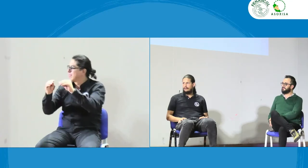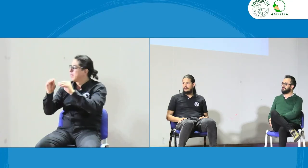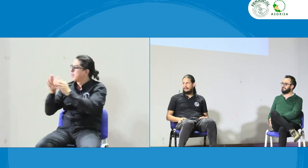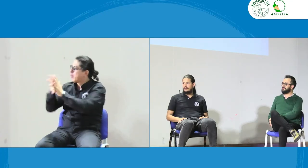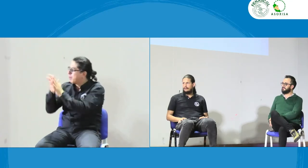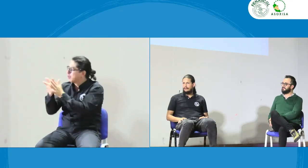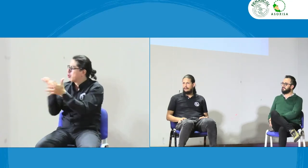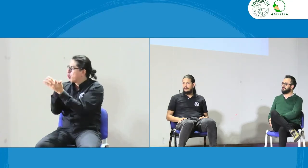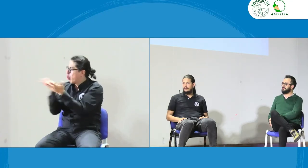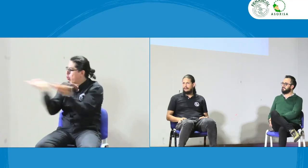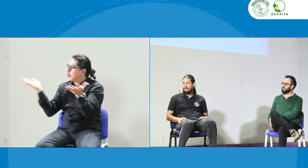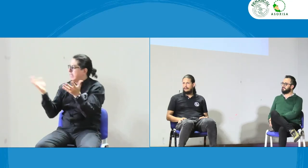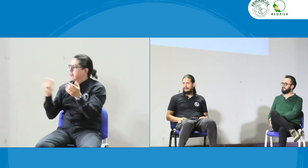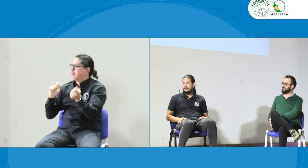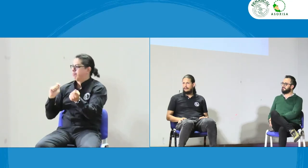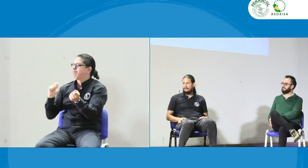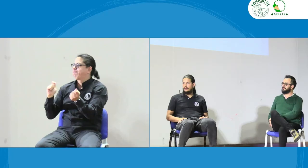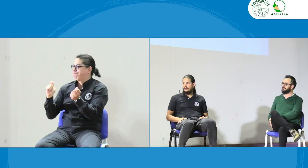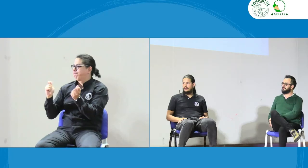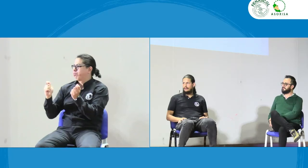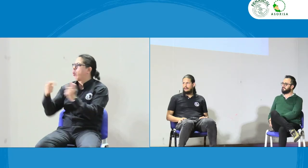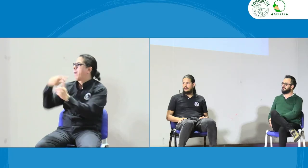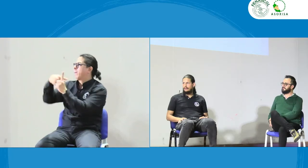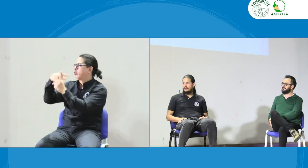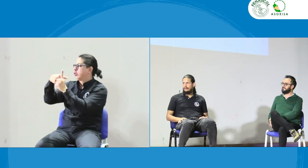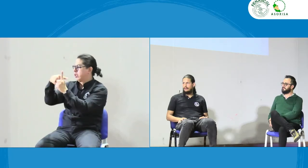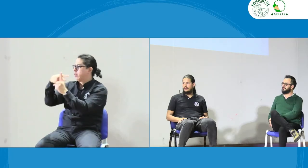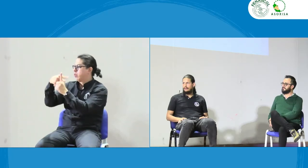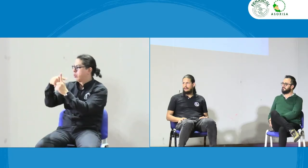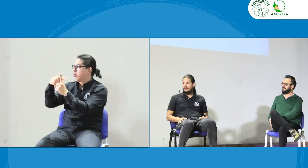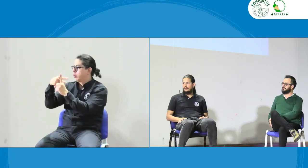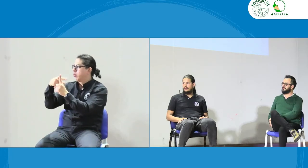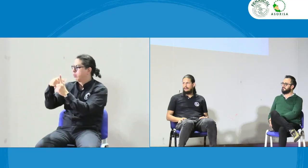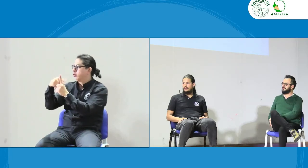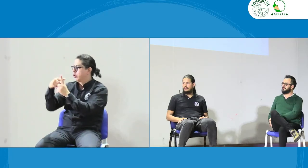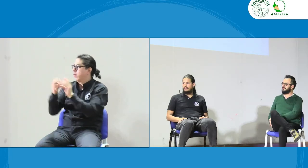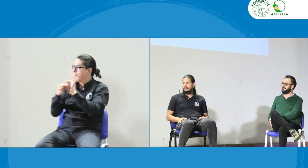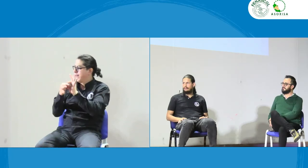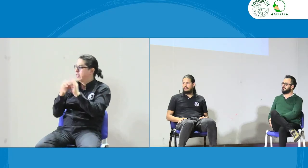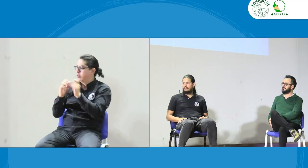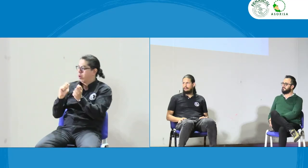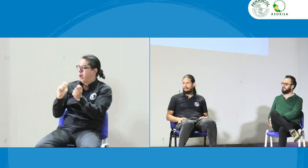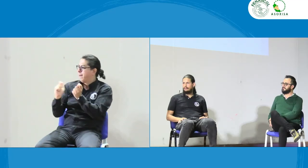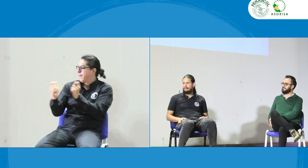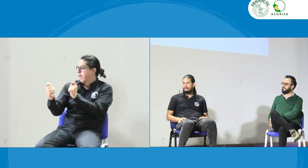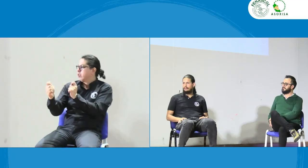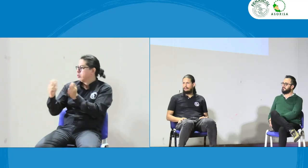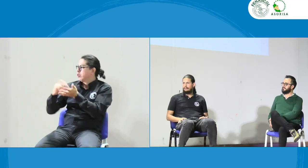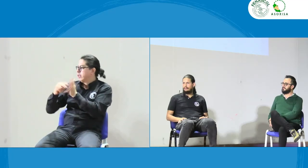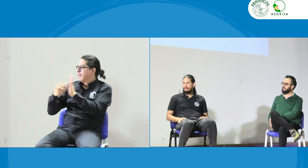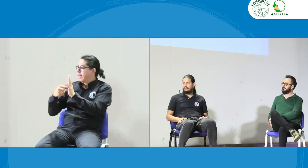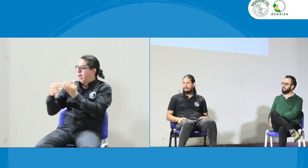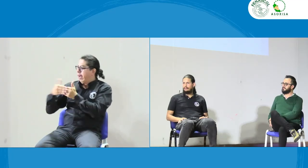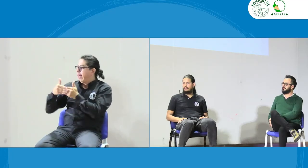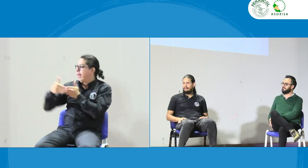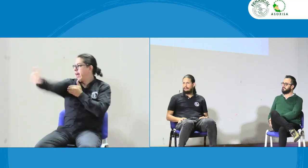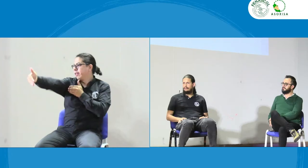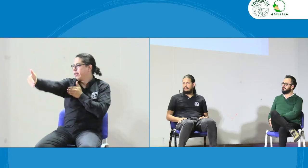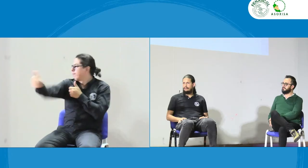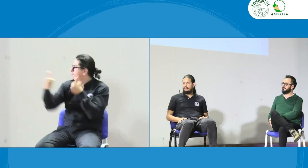precisamente vamos a pensar en esos talleres en esas formaciones y son esos ajustes positivos que se están haciendo desde la